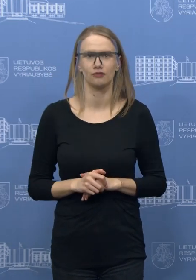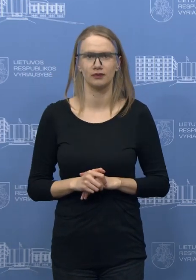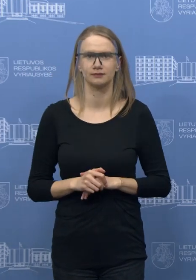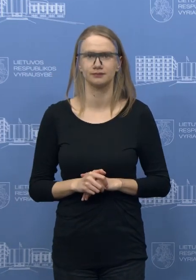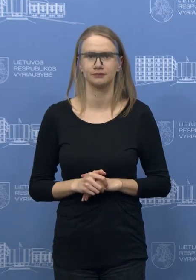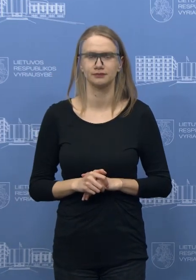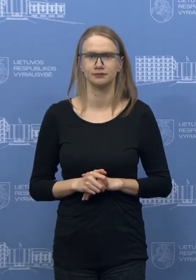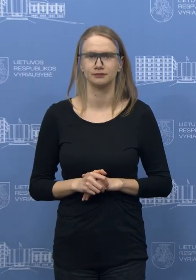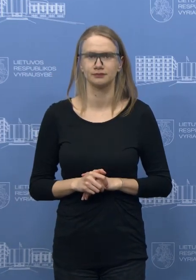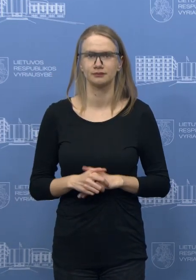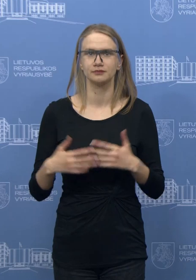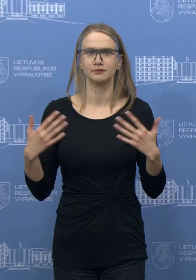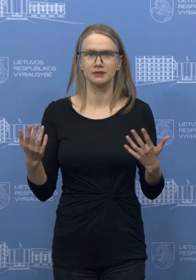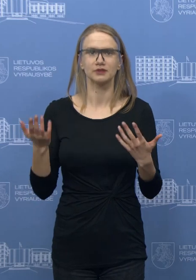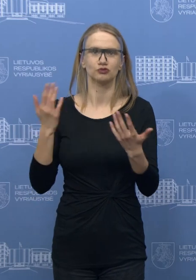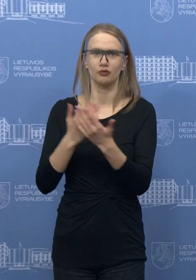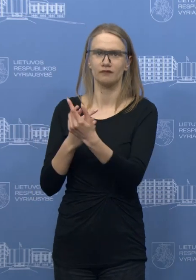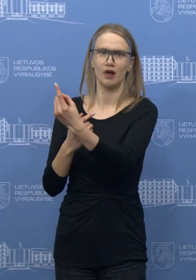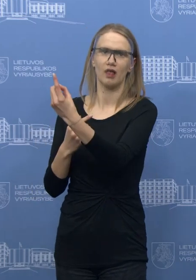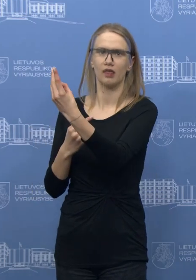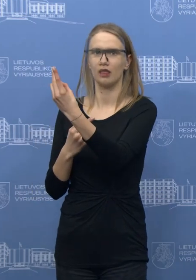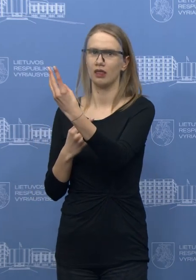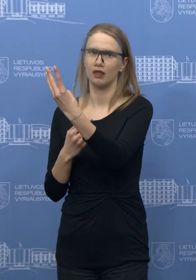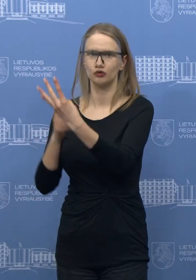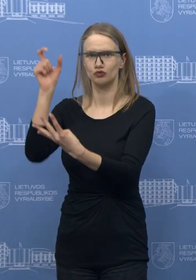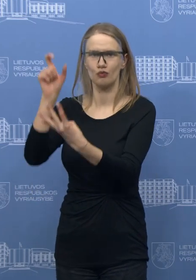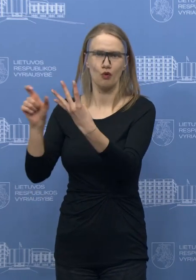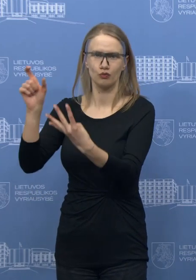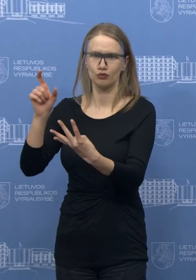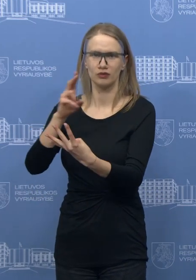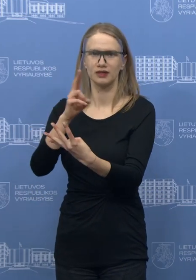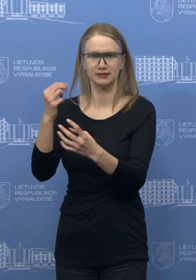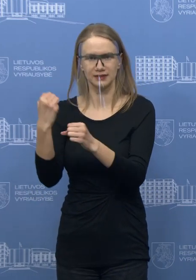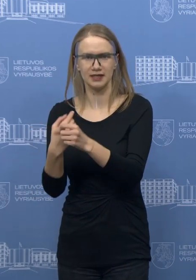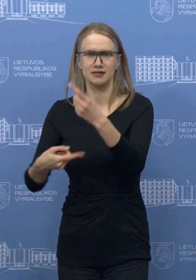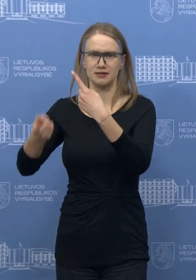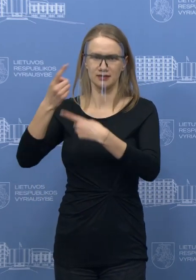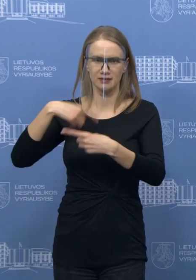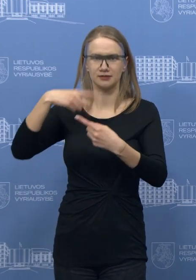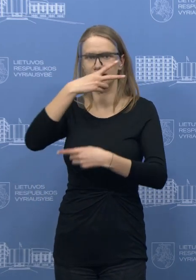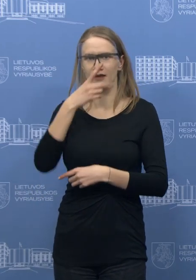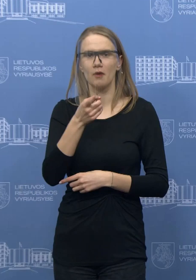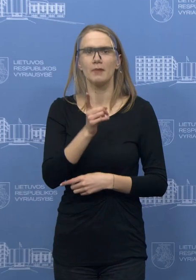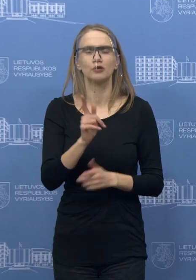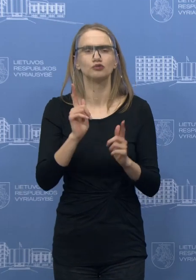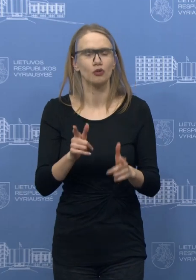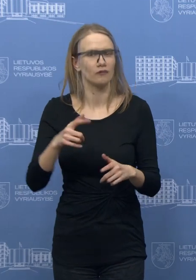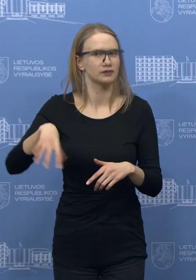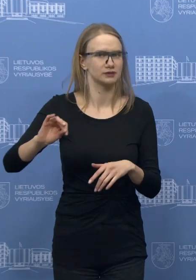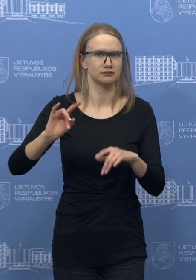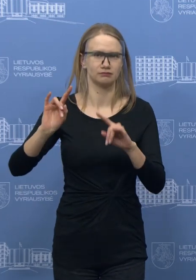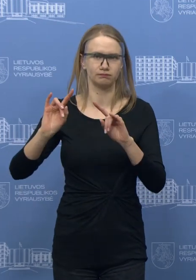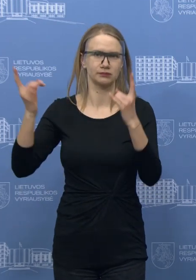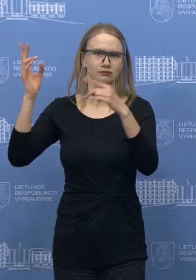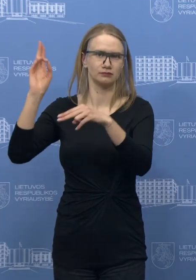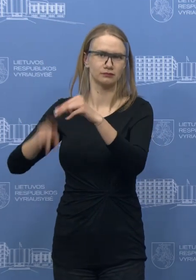judėjimas sausamos keliais, tai yra vienetai žmonių, iki dešimčių nesiekia, bet taip papraščiausiai pasibaigs ir tai. Mes turėsime